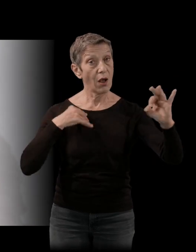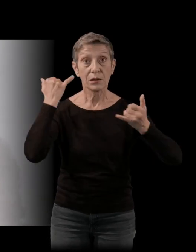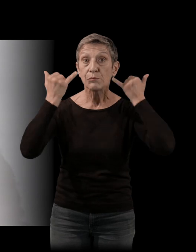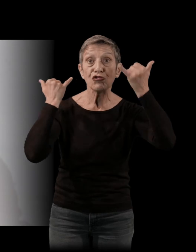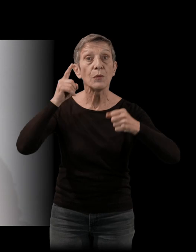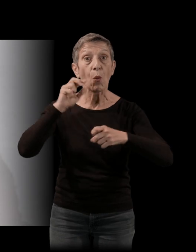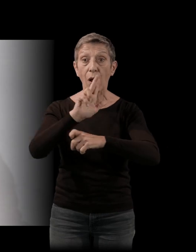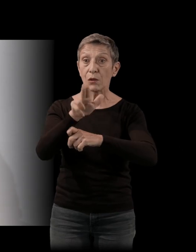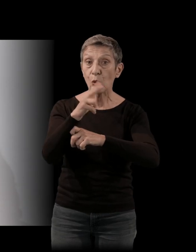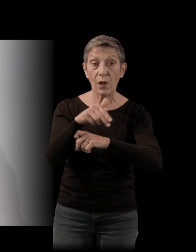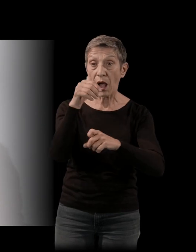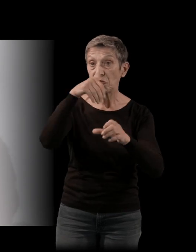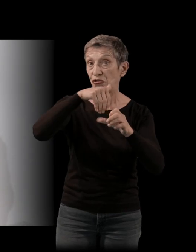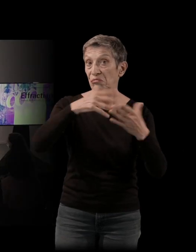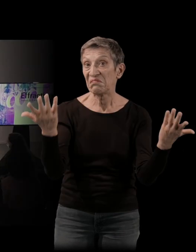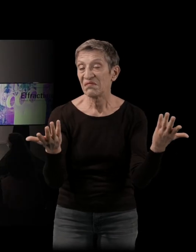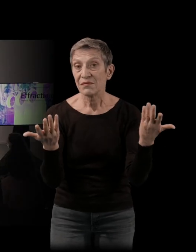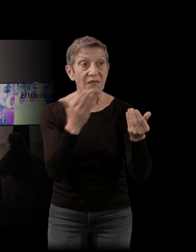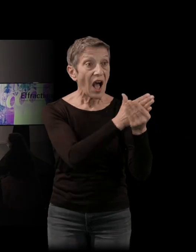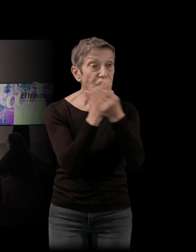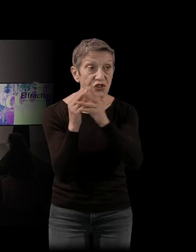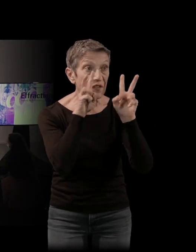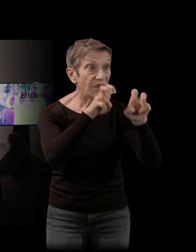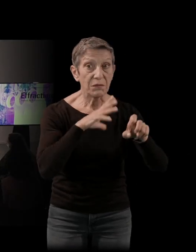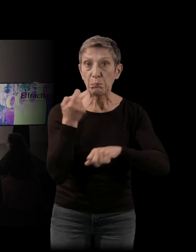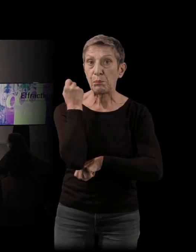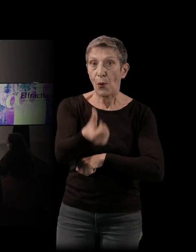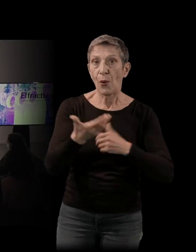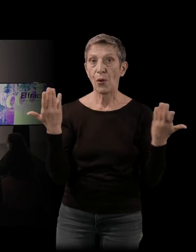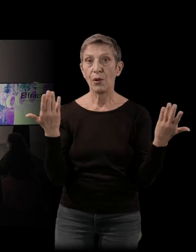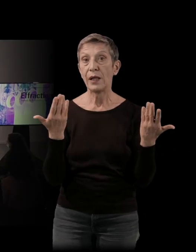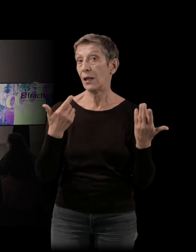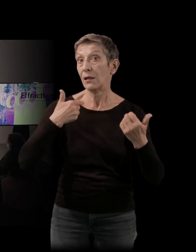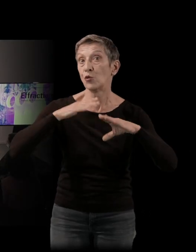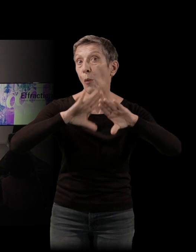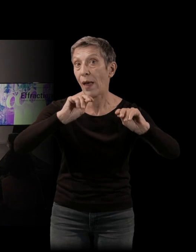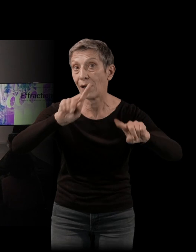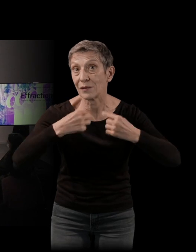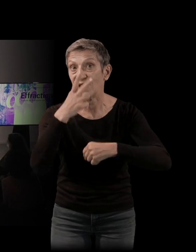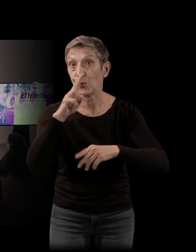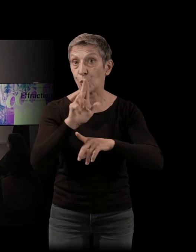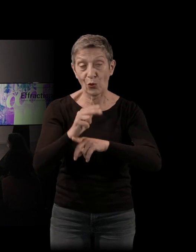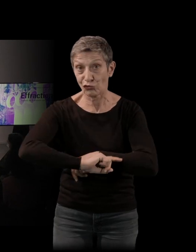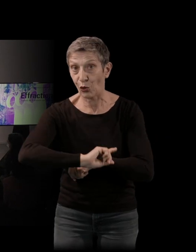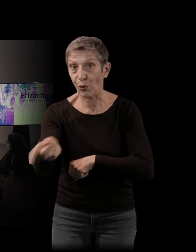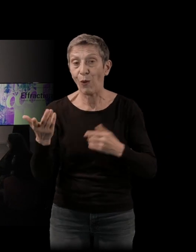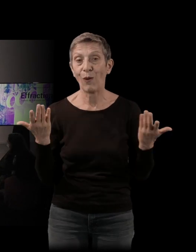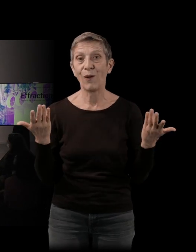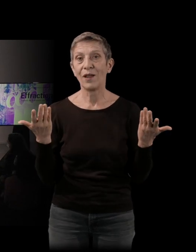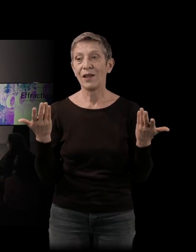il y assez peu d'archives dessus. Je n étais évidemment pas. Et en fait, je n'ai pas tant cherché que ça à voir